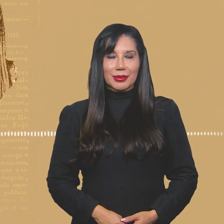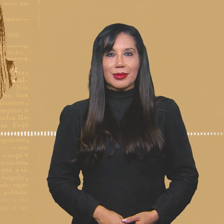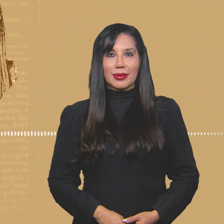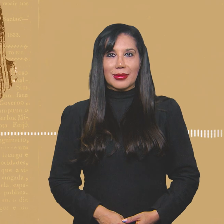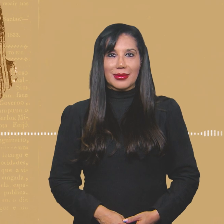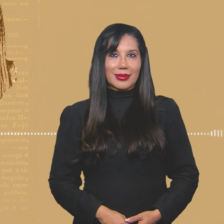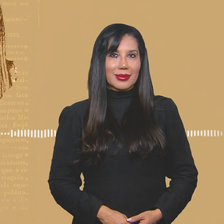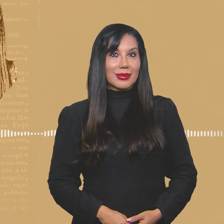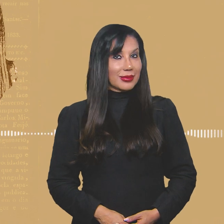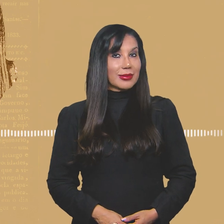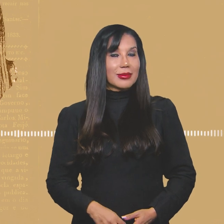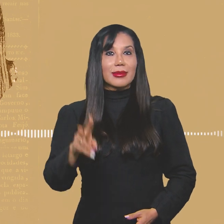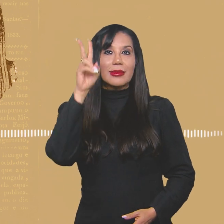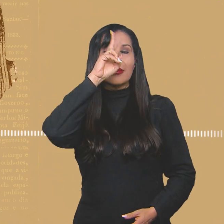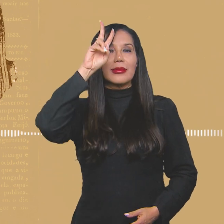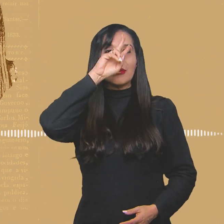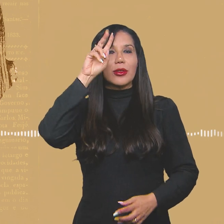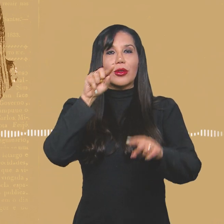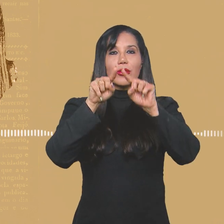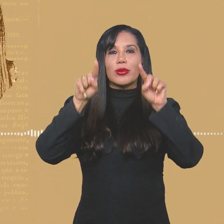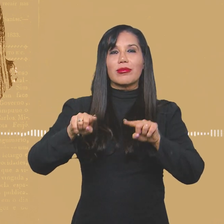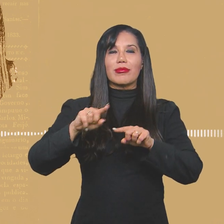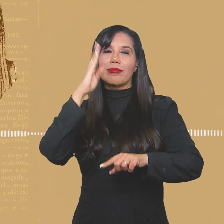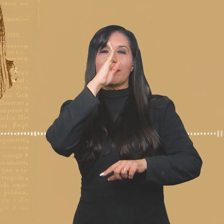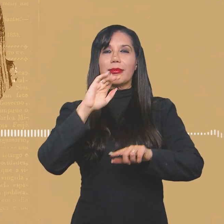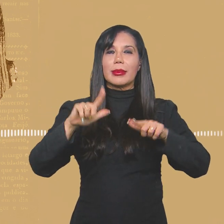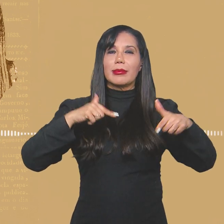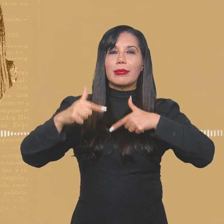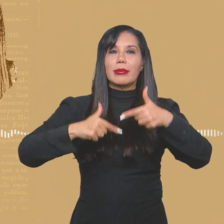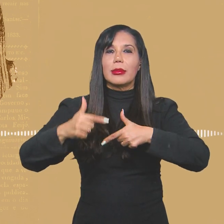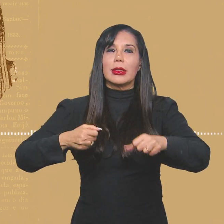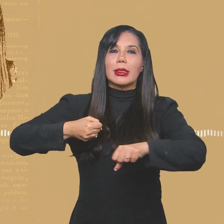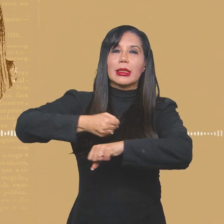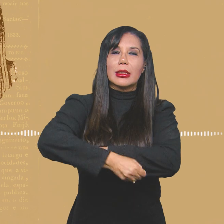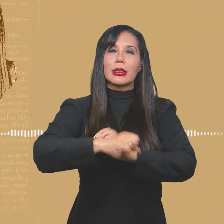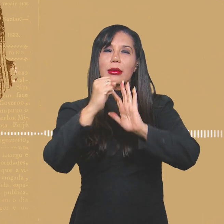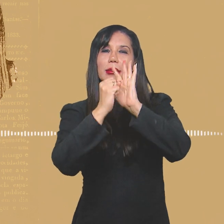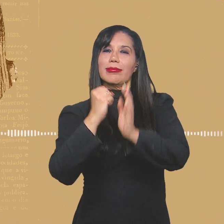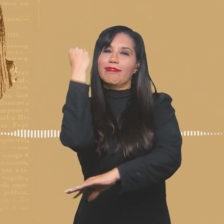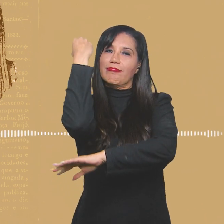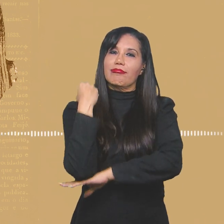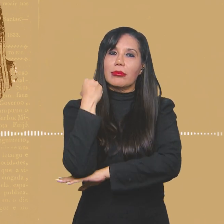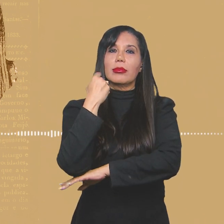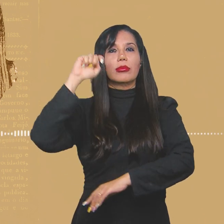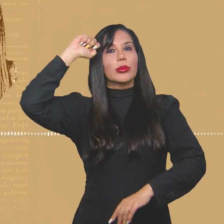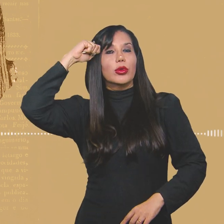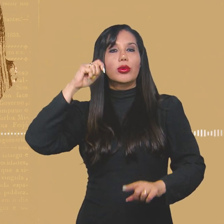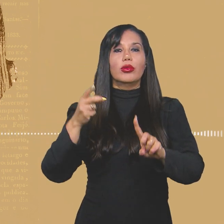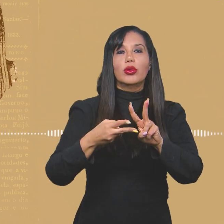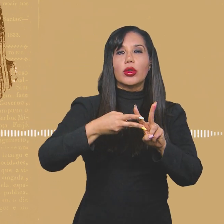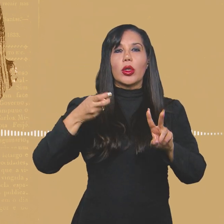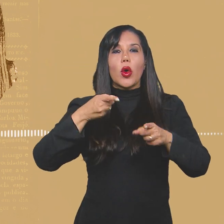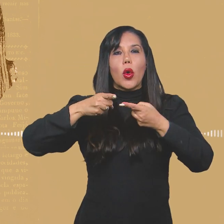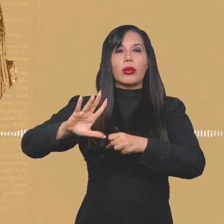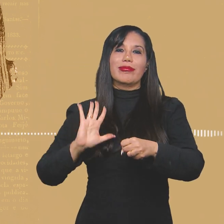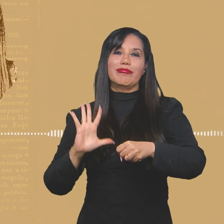A história dos trabalhadores brasileiros é precedida por séculos de resistência ativa de negros e índios contra